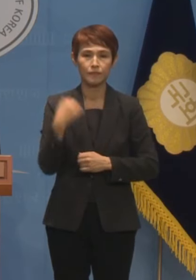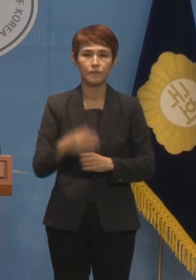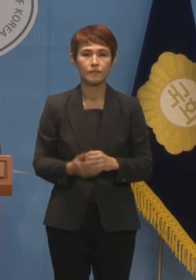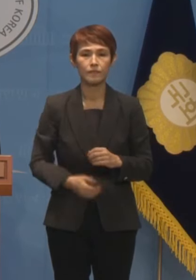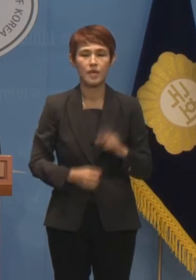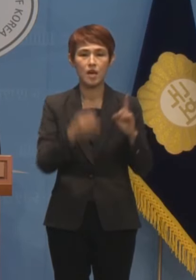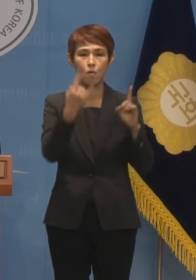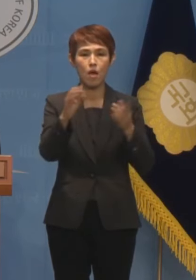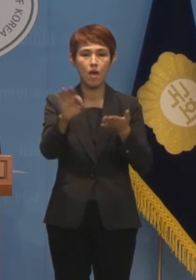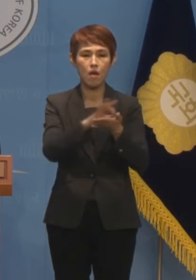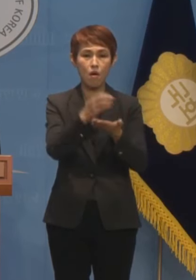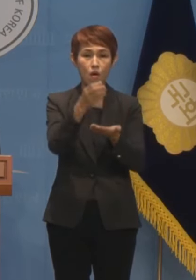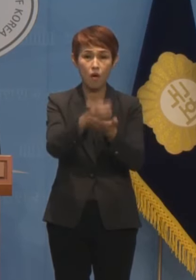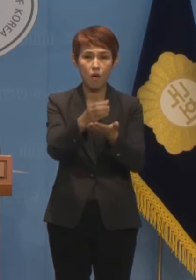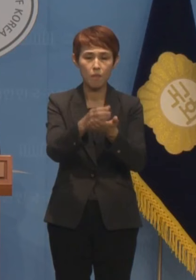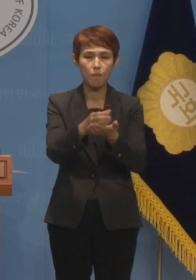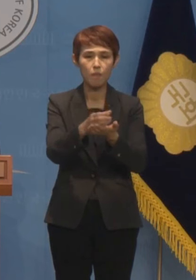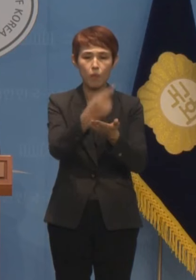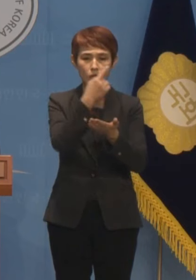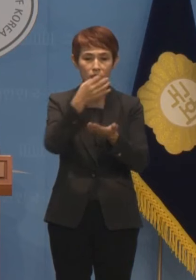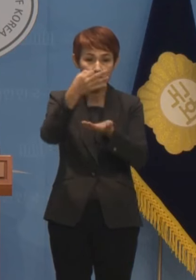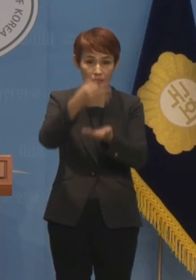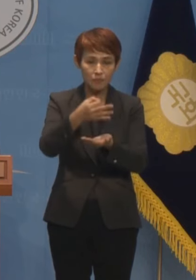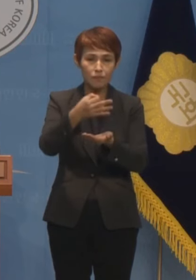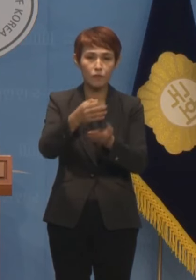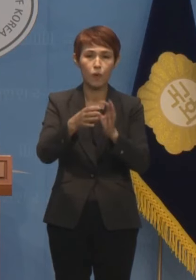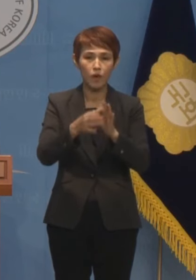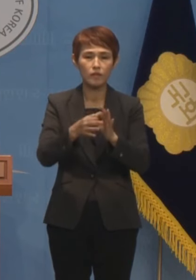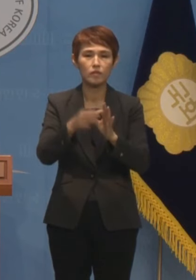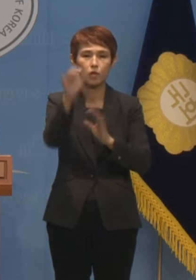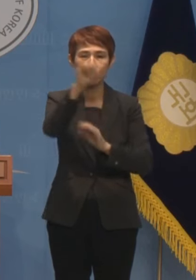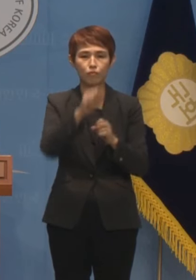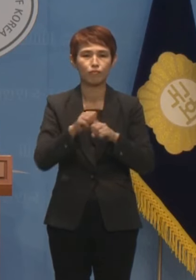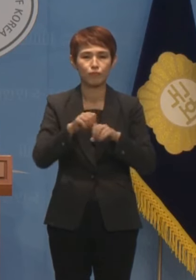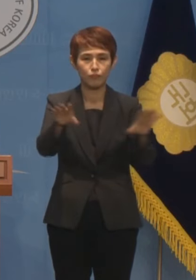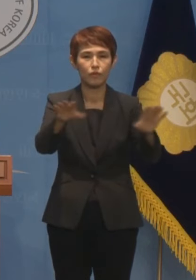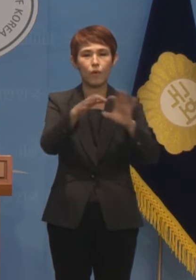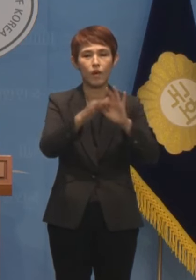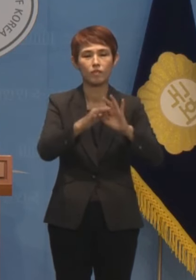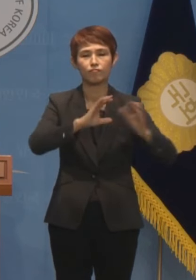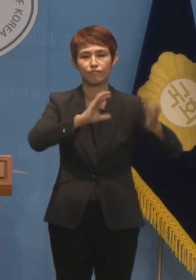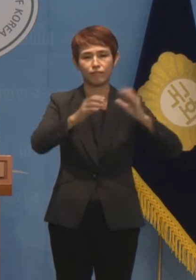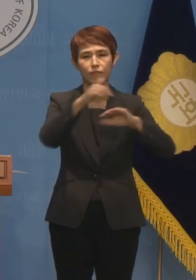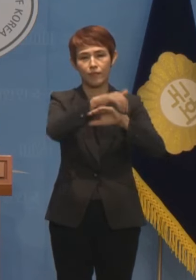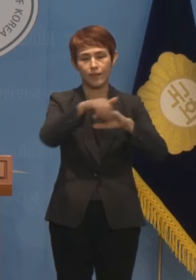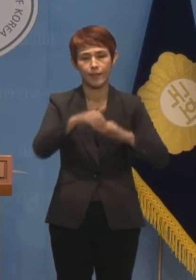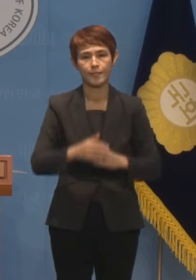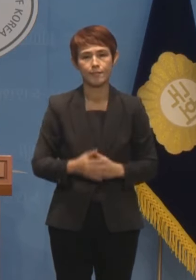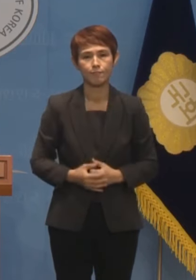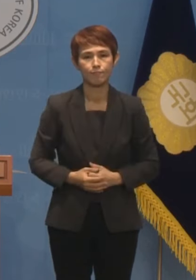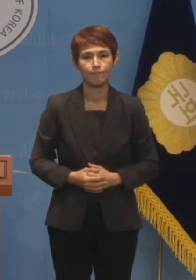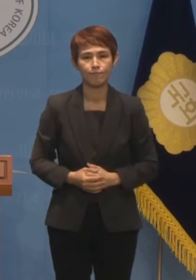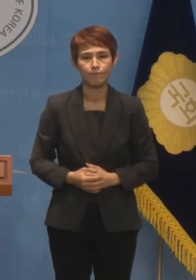일회용컵 보증금제 전국 확대 시행 방안 모색토론회가 진행될 예정입니다.